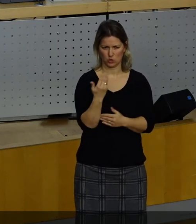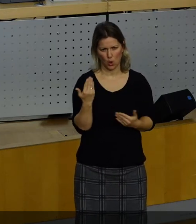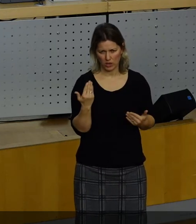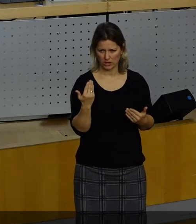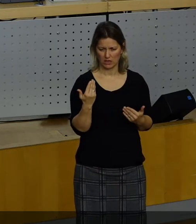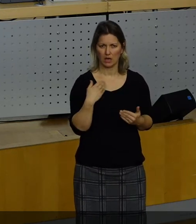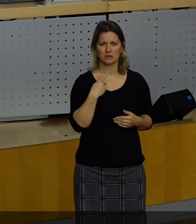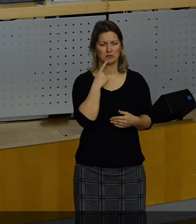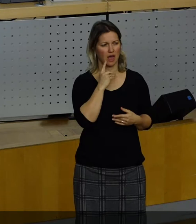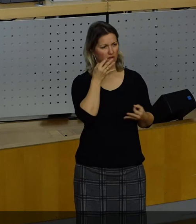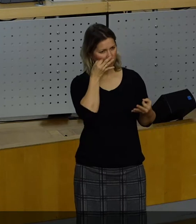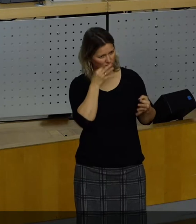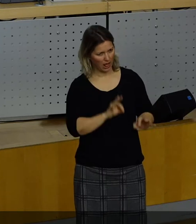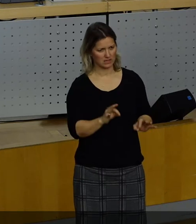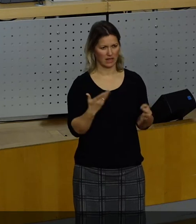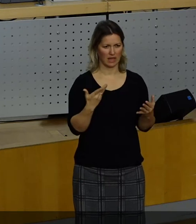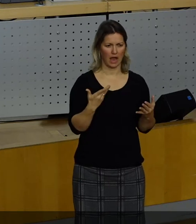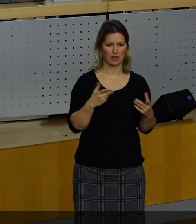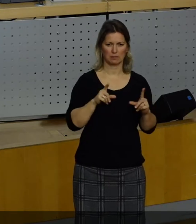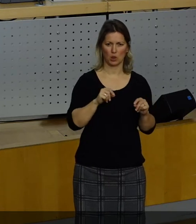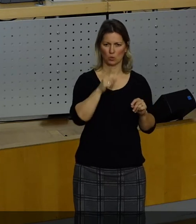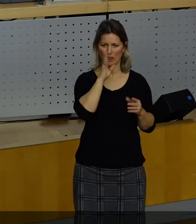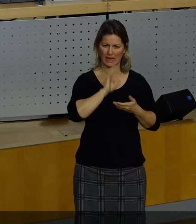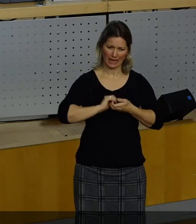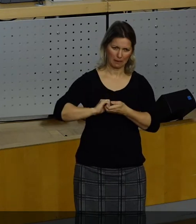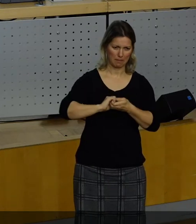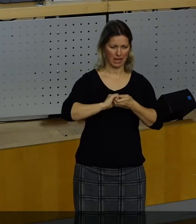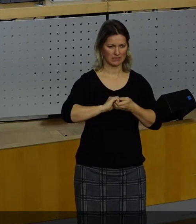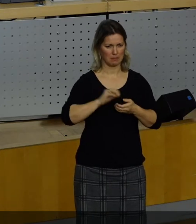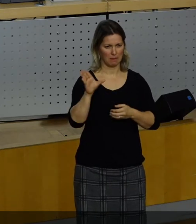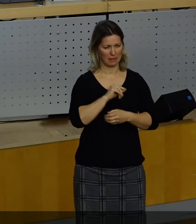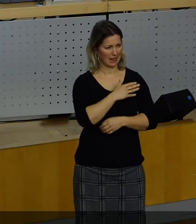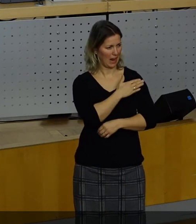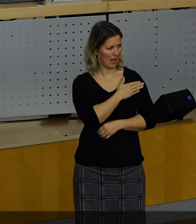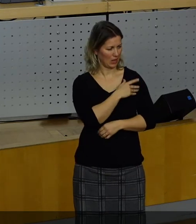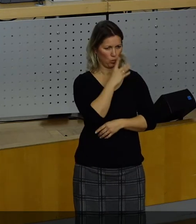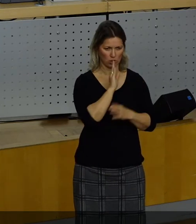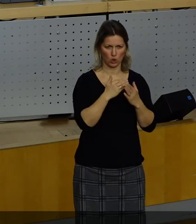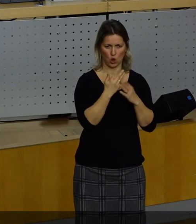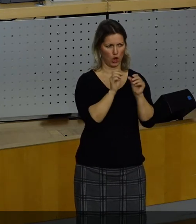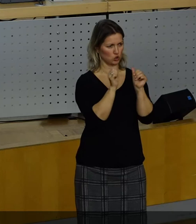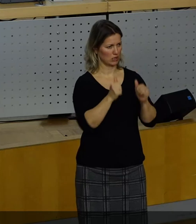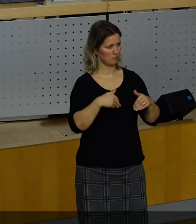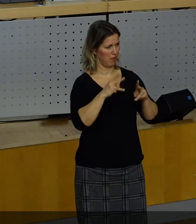Verlässlichkeit, wenn man nur gemeinsam mit den Linken und der neuen Gestaltungsmehrheit arbeitet.